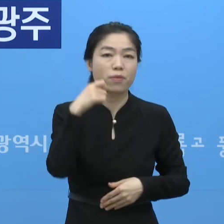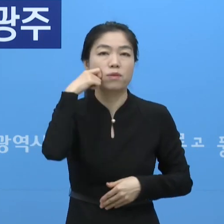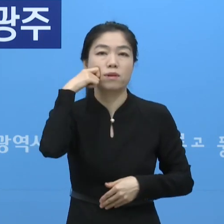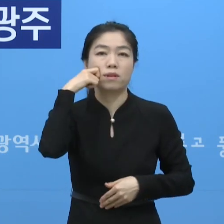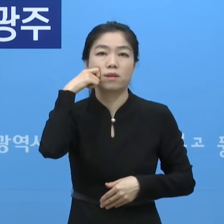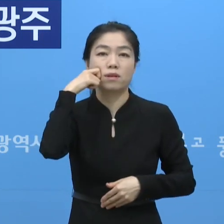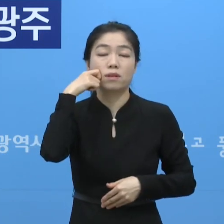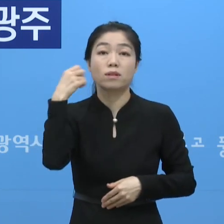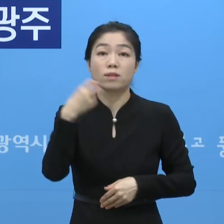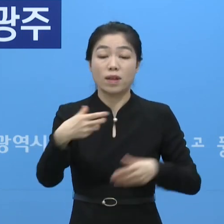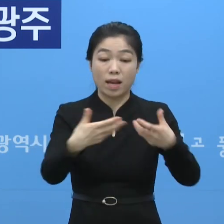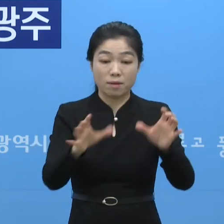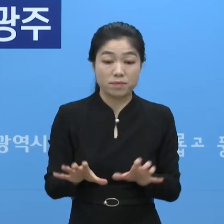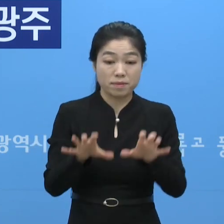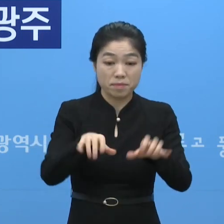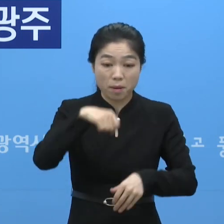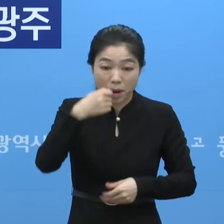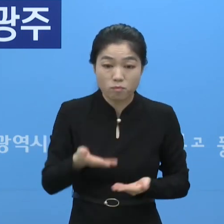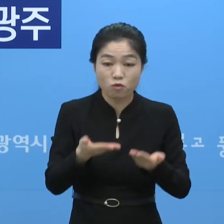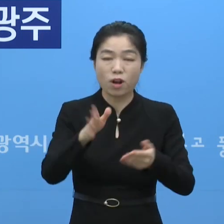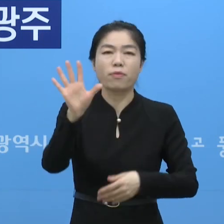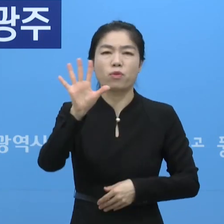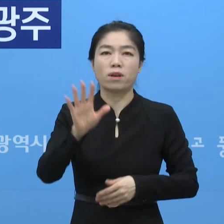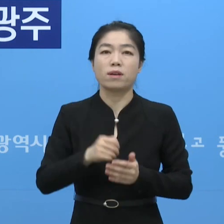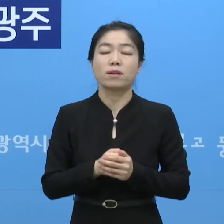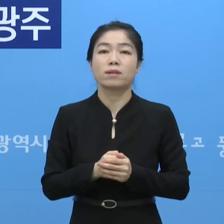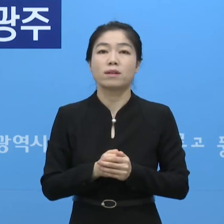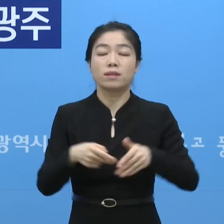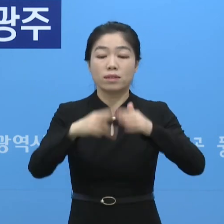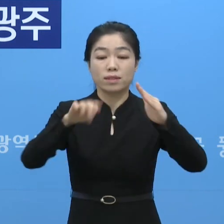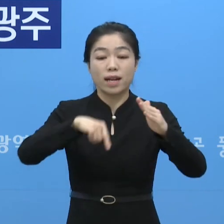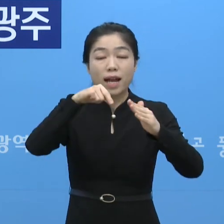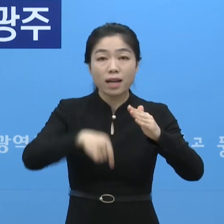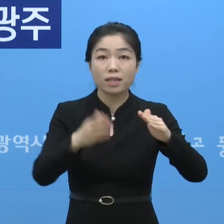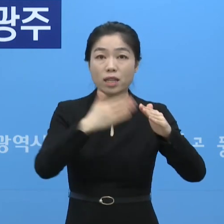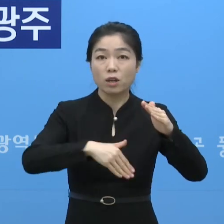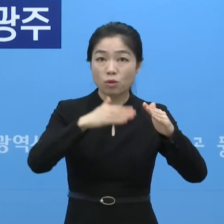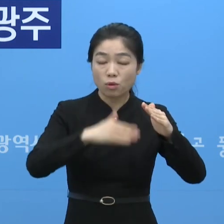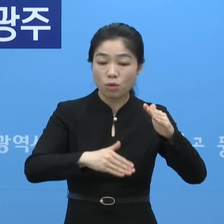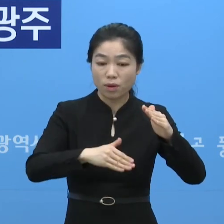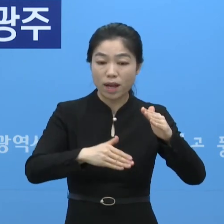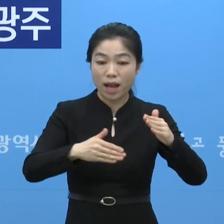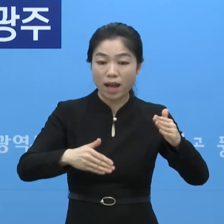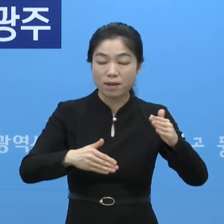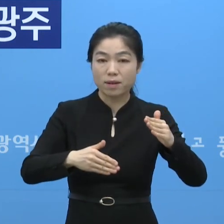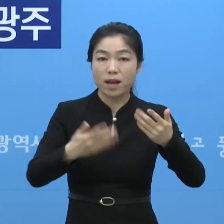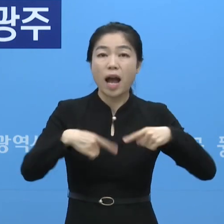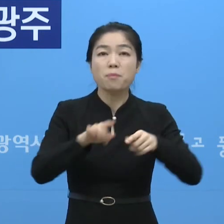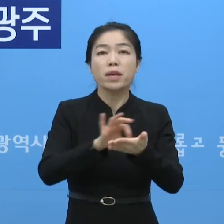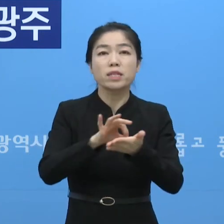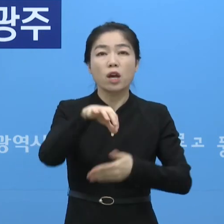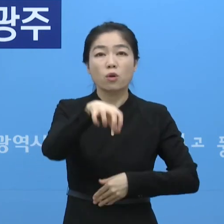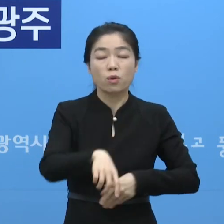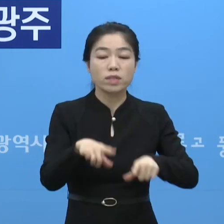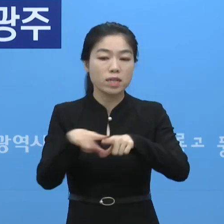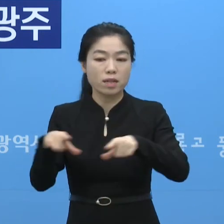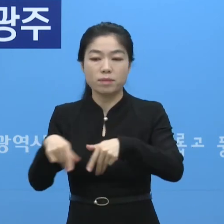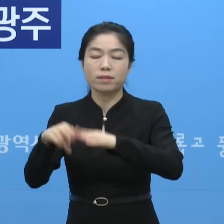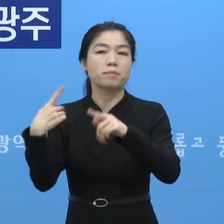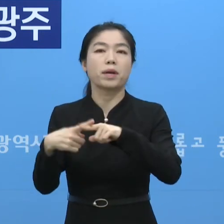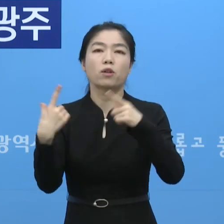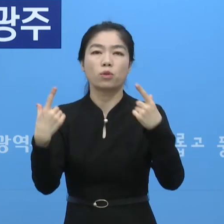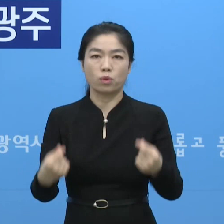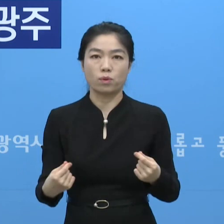됩니다. 그리고 단체 식사 제공도 안 됩니다. 그리고 시설 내에 공용 공간에 있어서는 일반 시설과